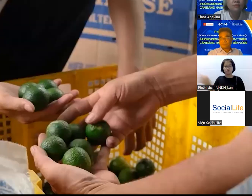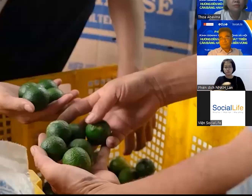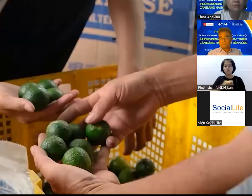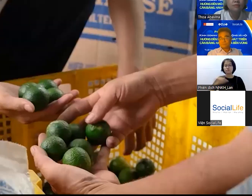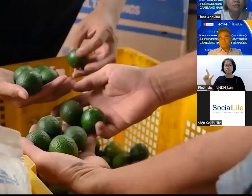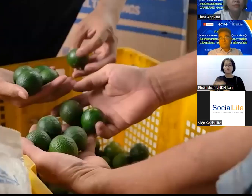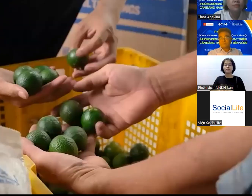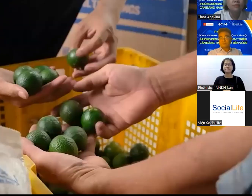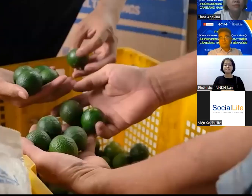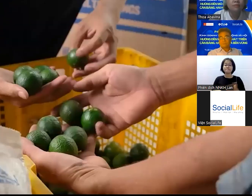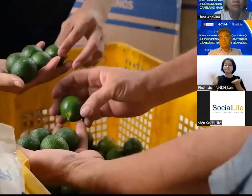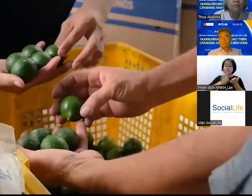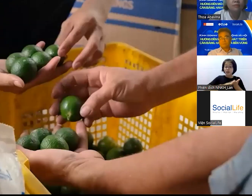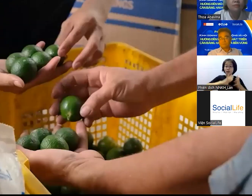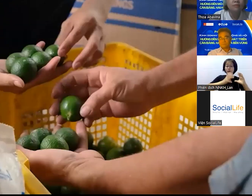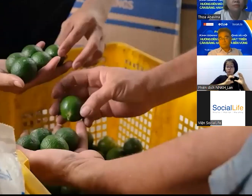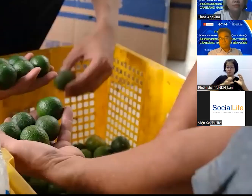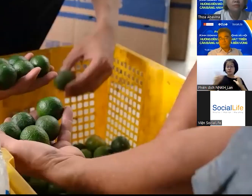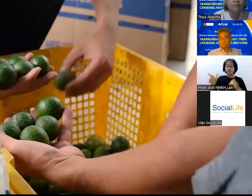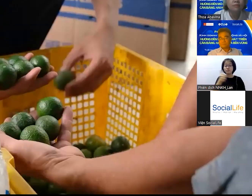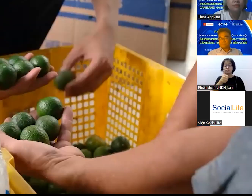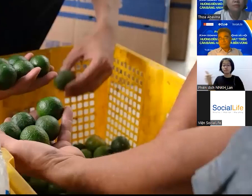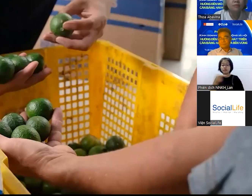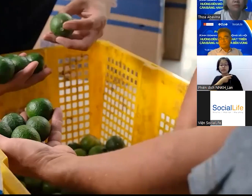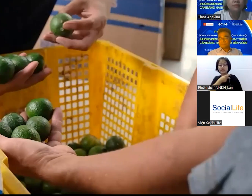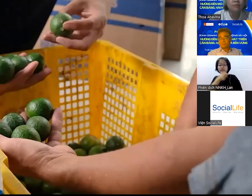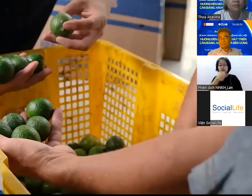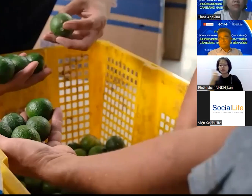không